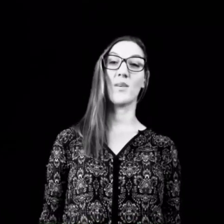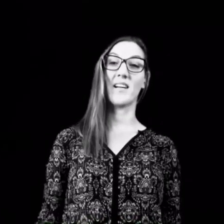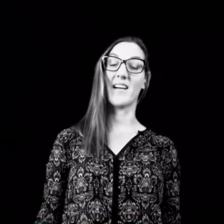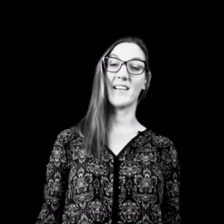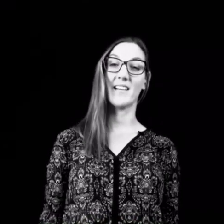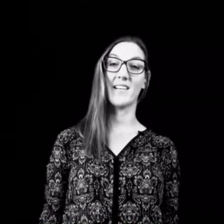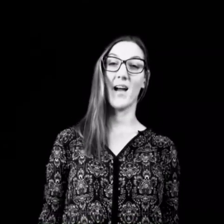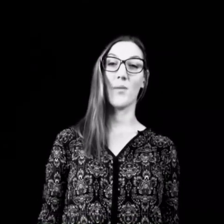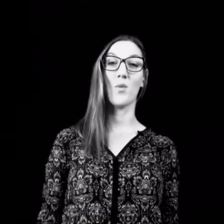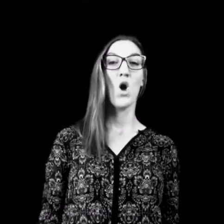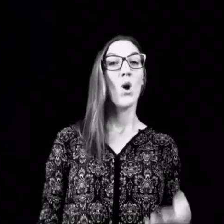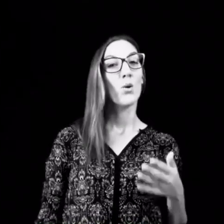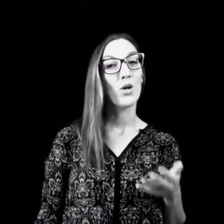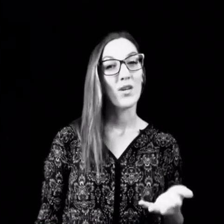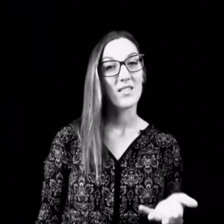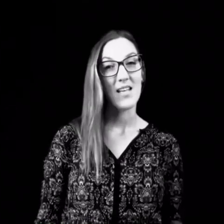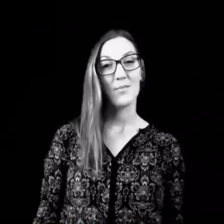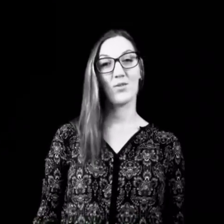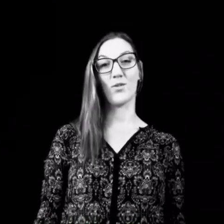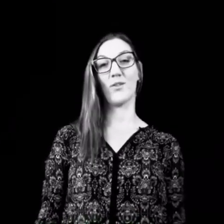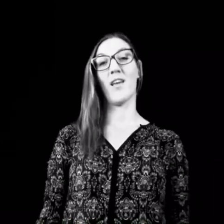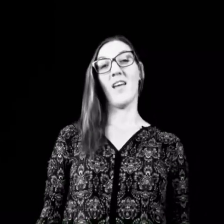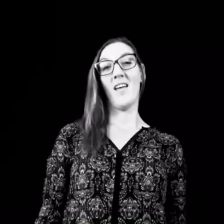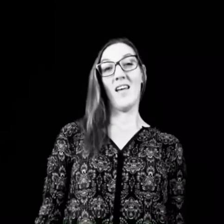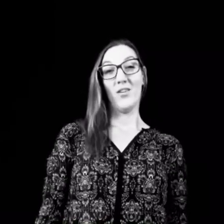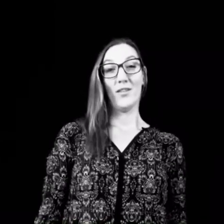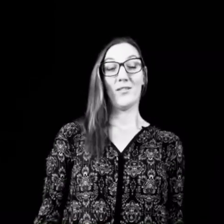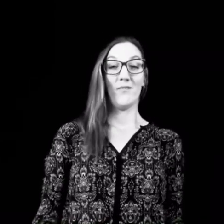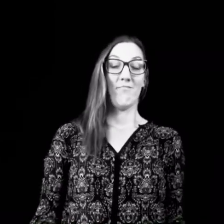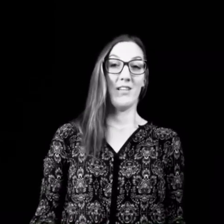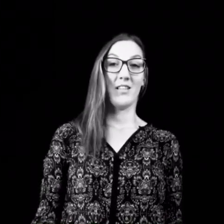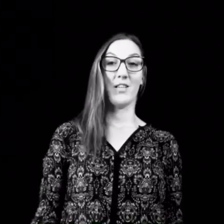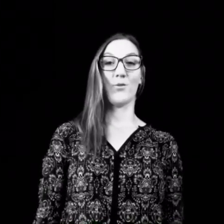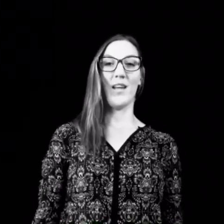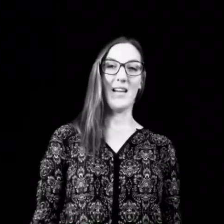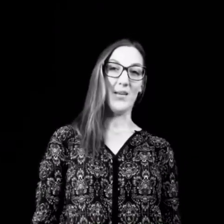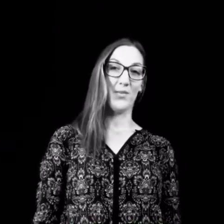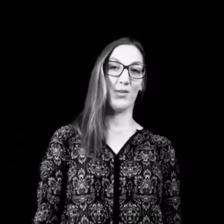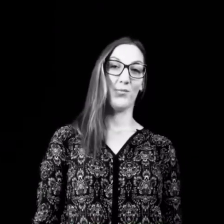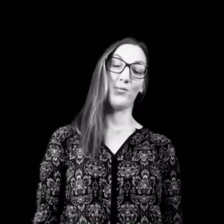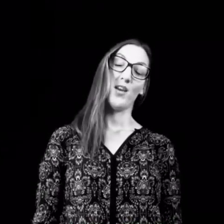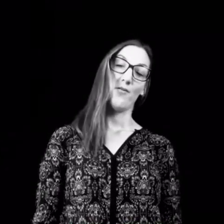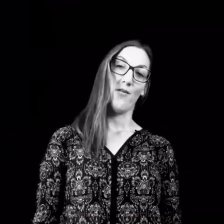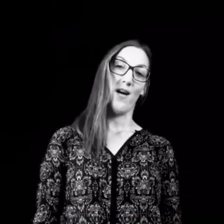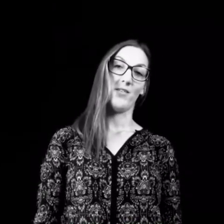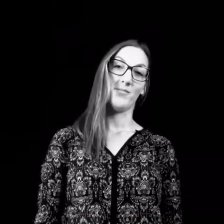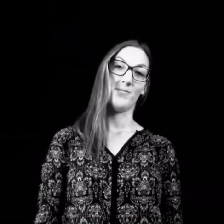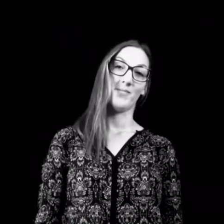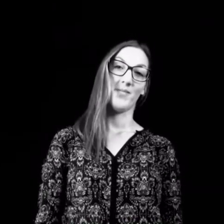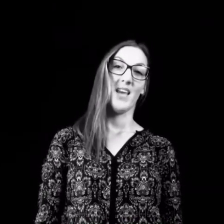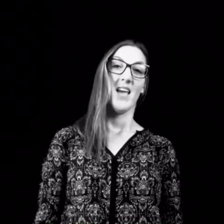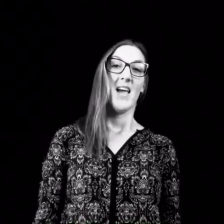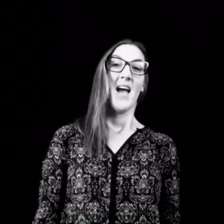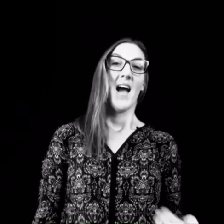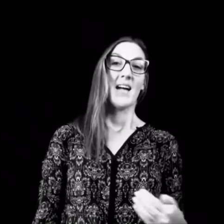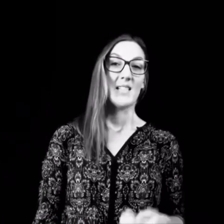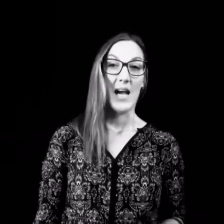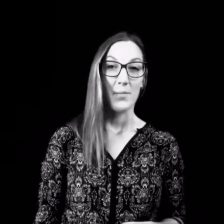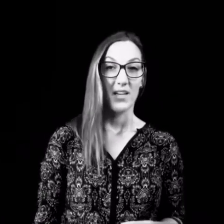mal daran gelitten haben. Oder du hast selbst schon etwas in die Richtung erlebt und erfahren. Als